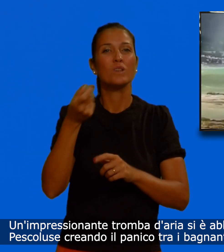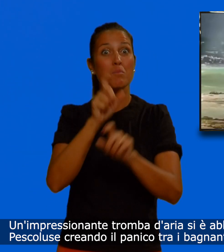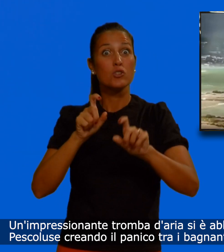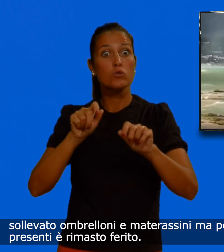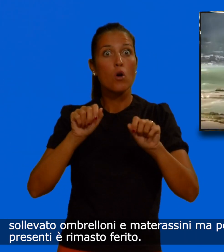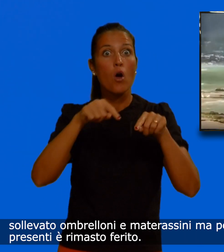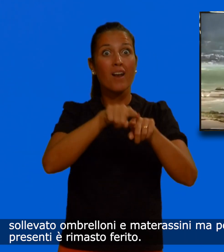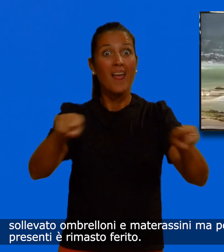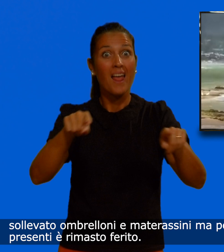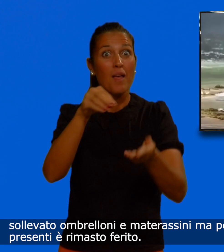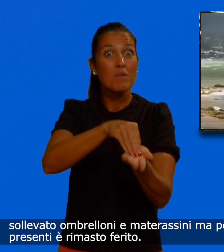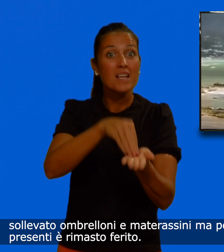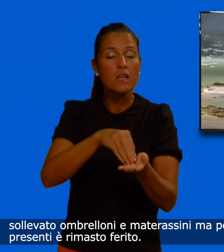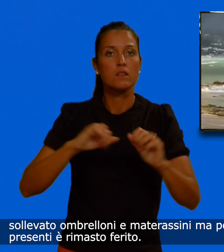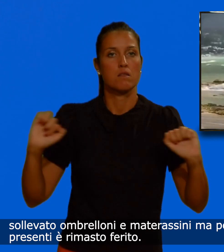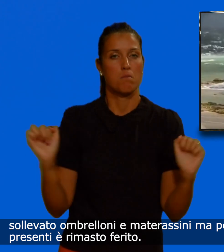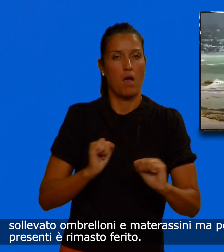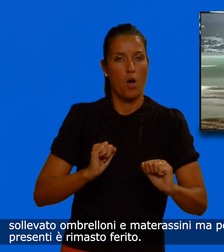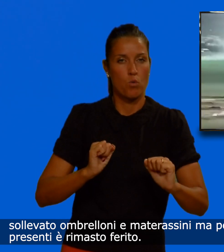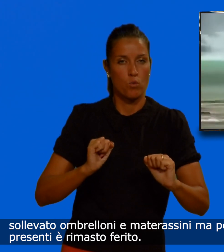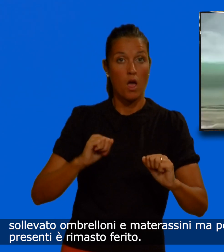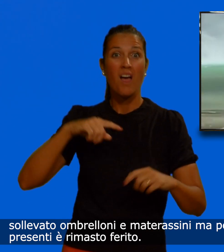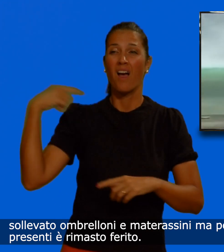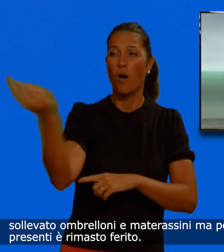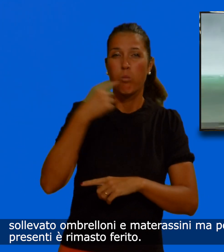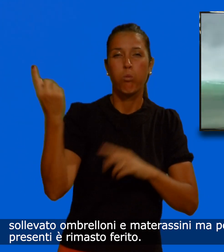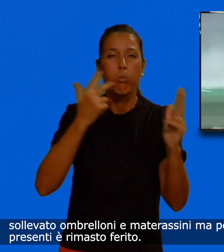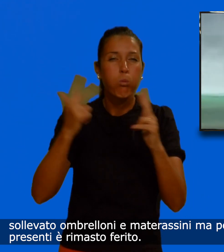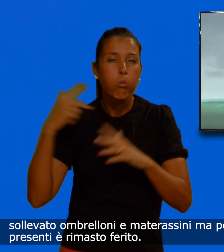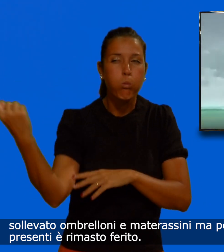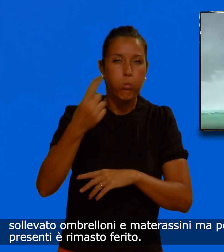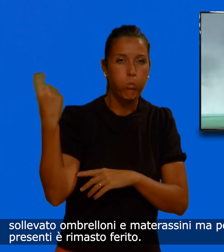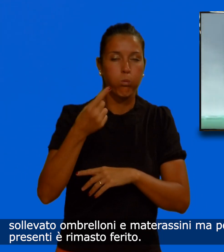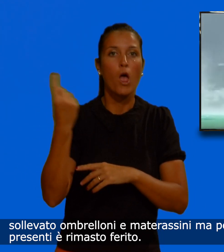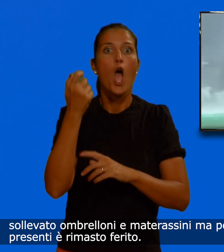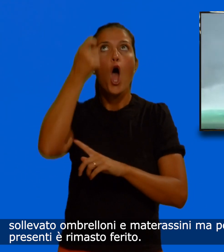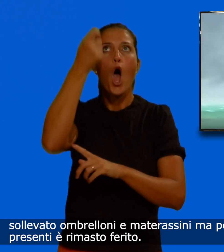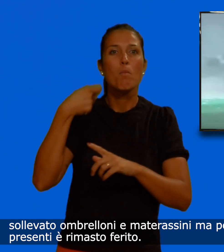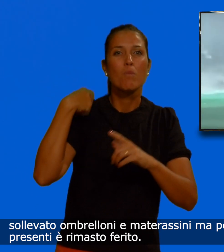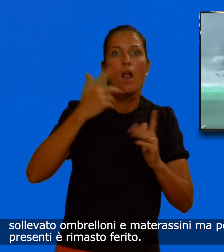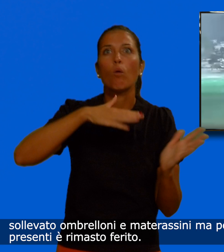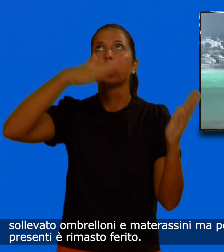La tromba d'aria ha sollevato ombrelloni e materassini, ma per fortuna nessuno dei presenti è rimasto ferito.